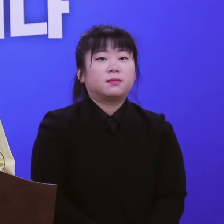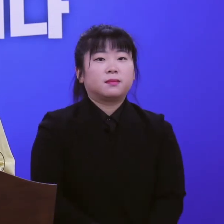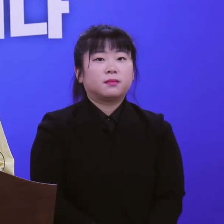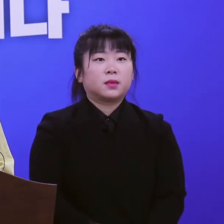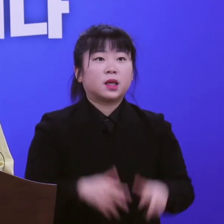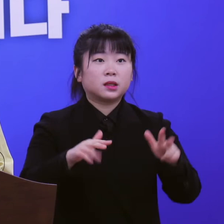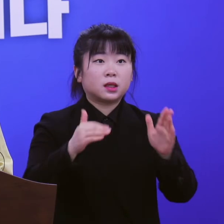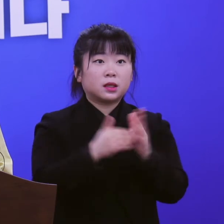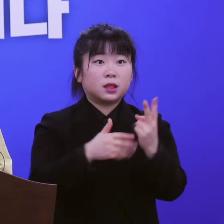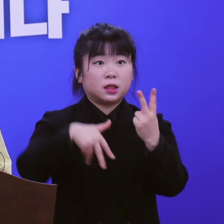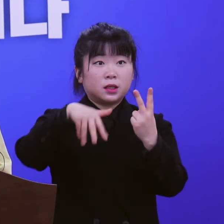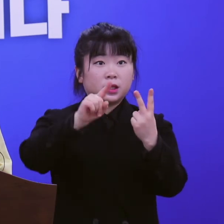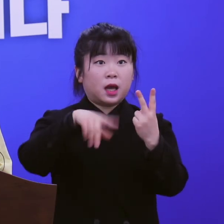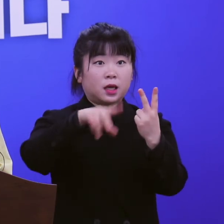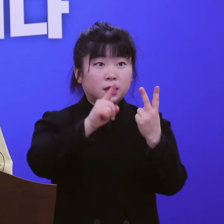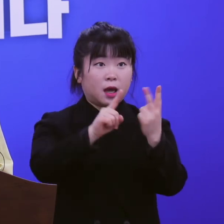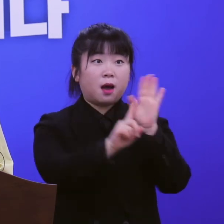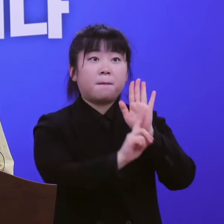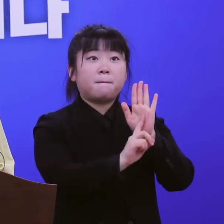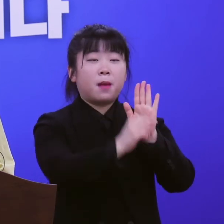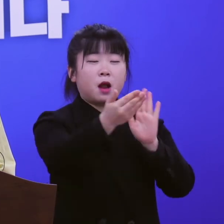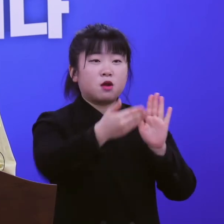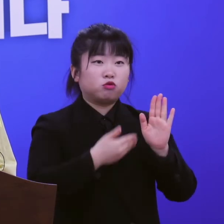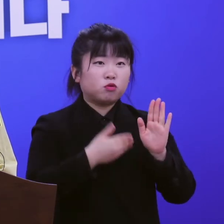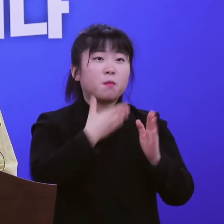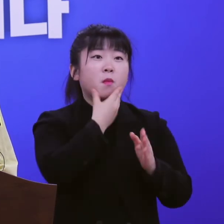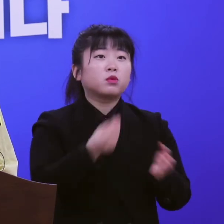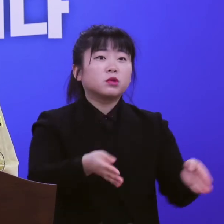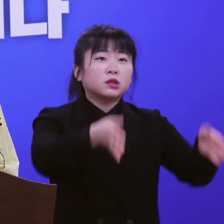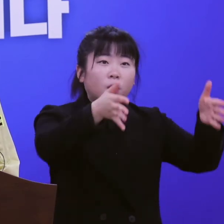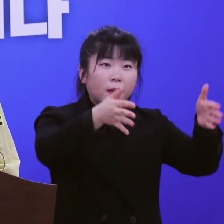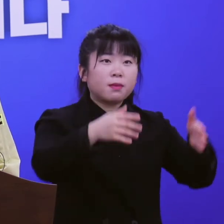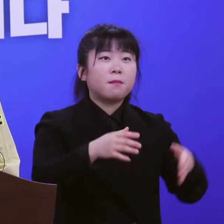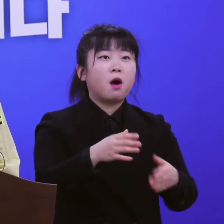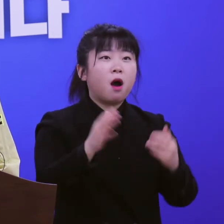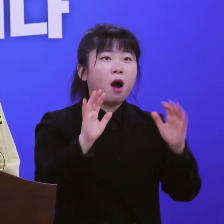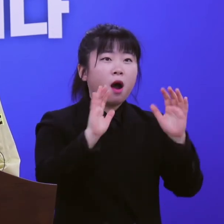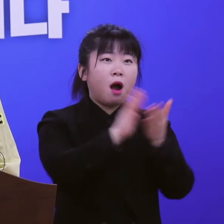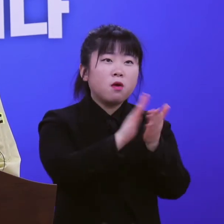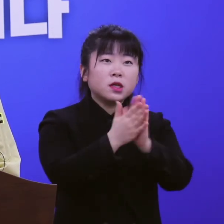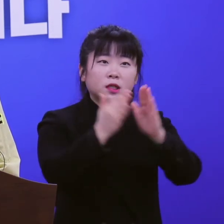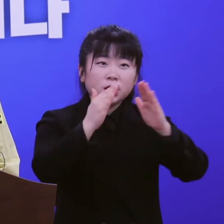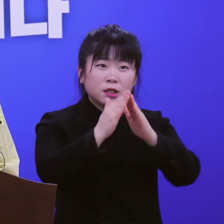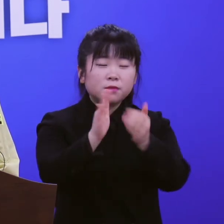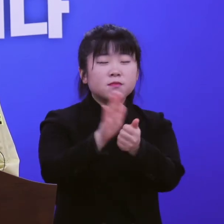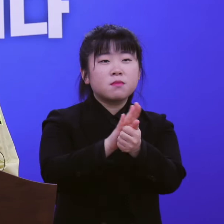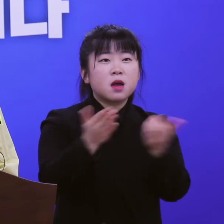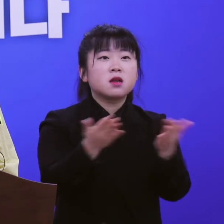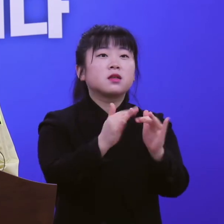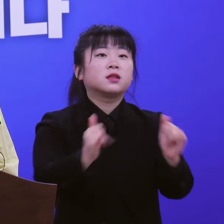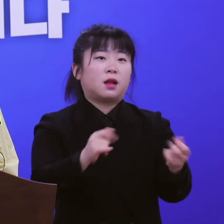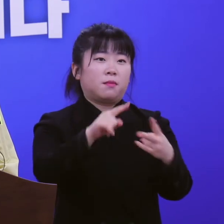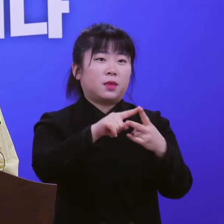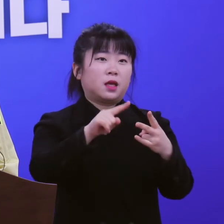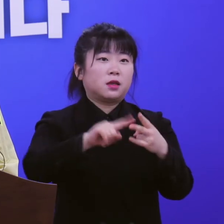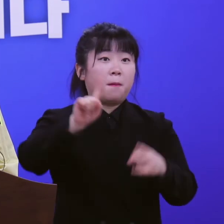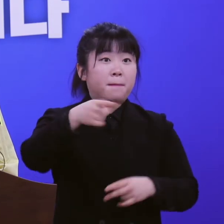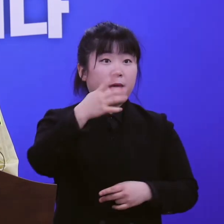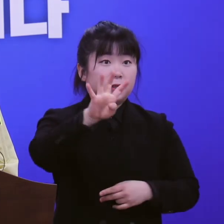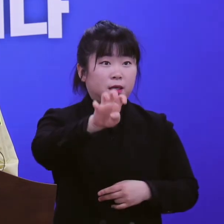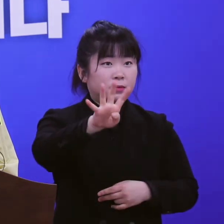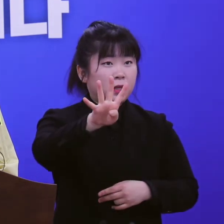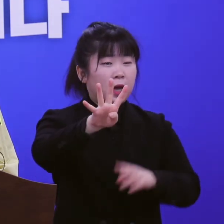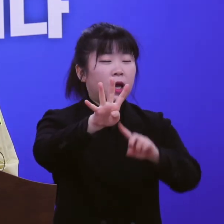현재 2차로 통보받은 복지시설, 어린이집, 의료기관 종사자 등 143명에 대해 검사를